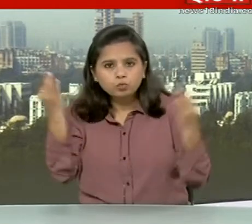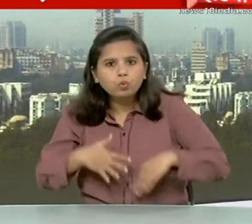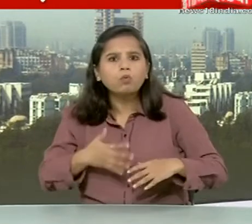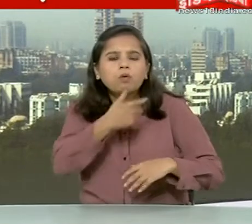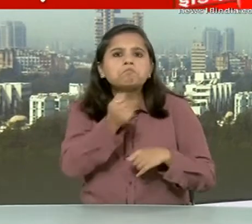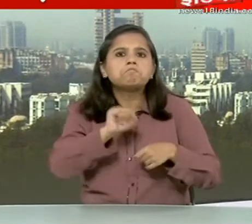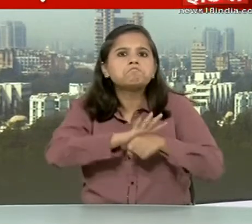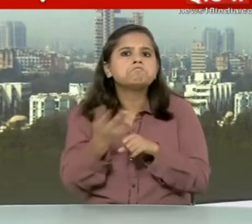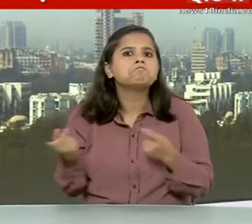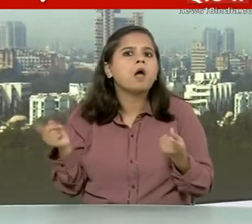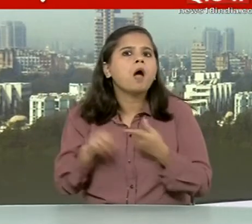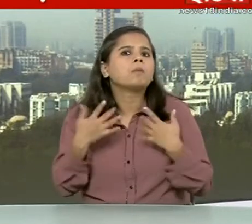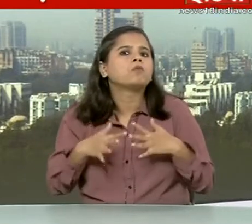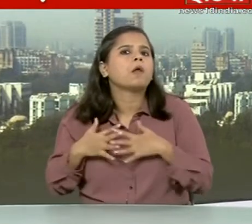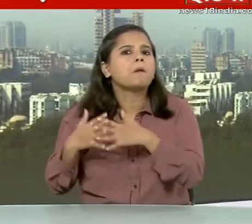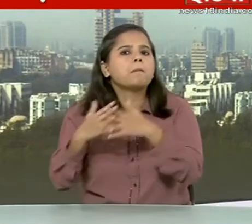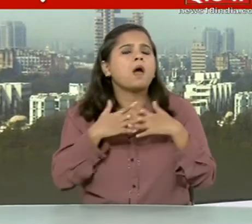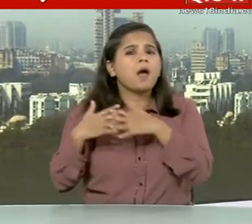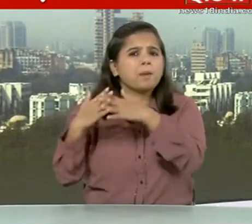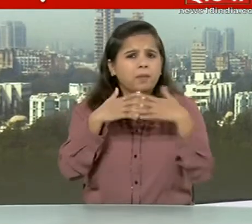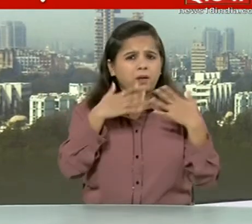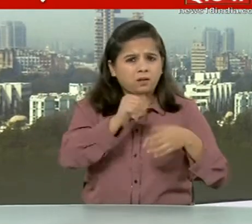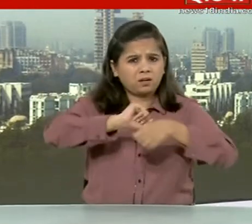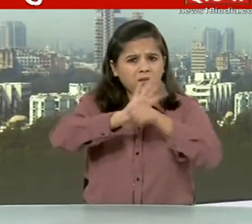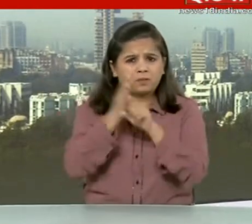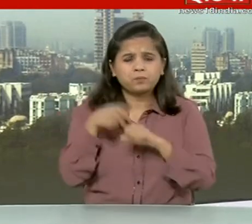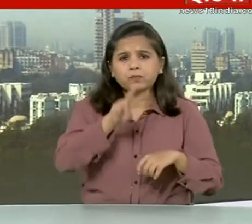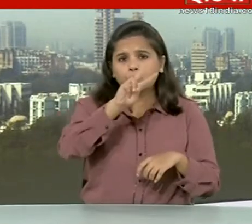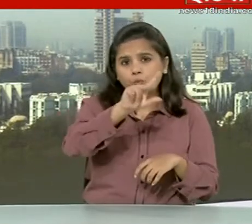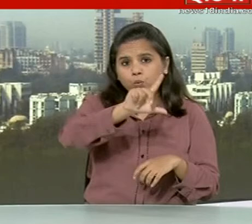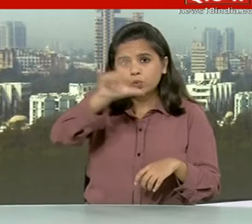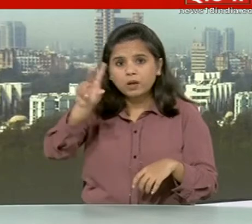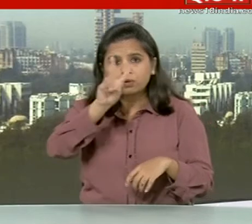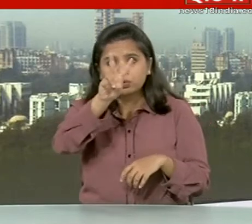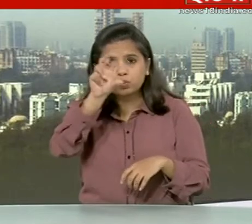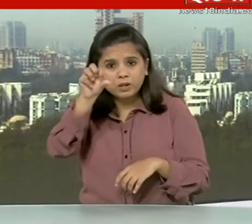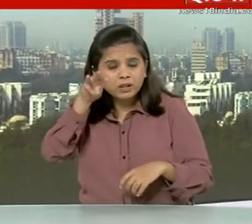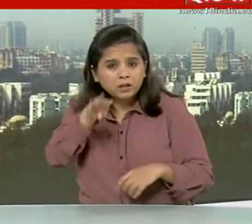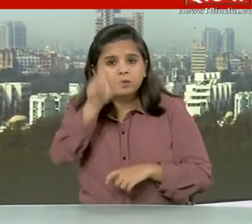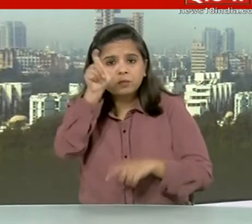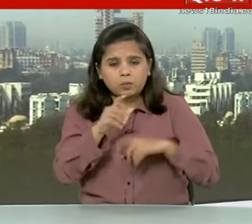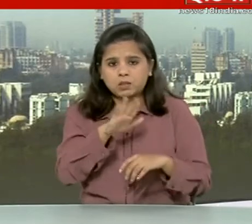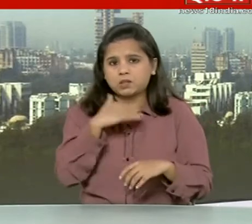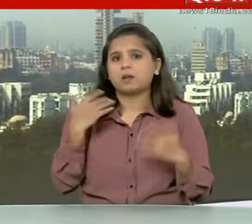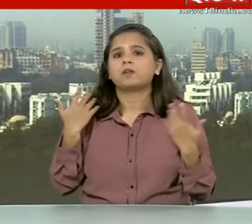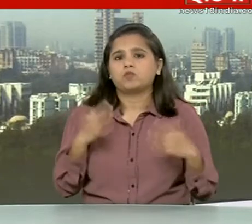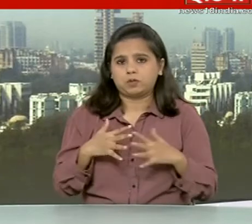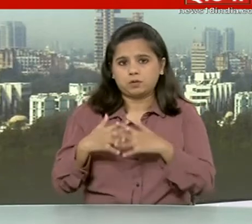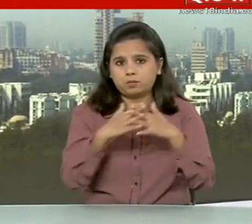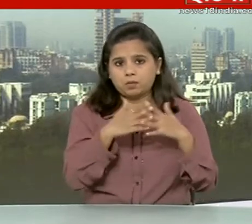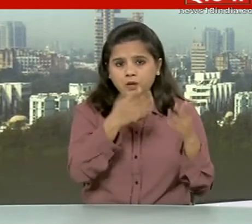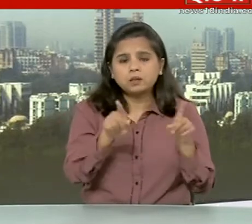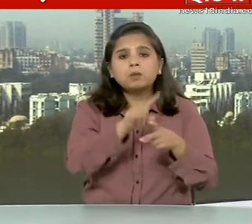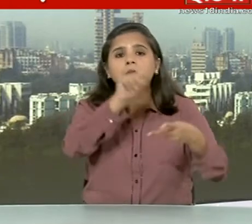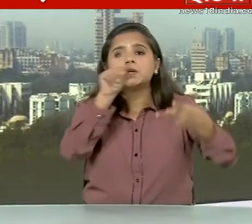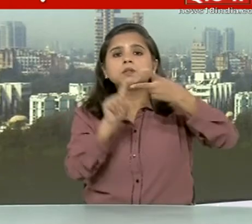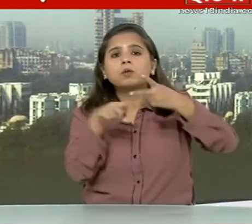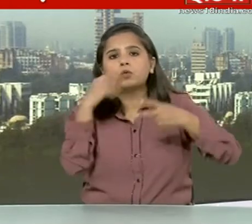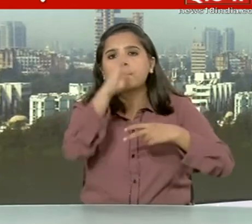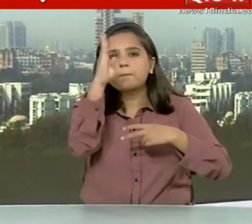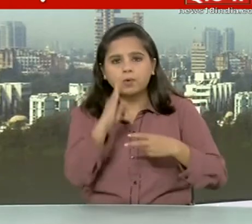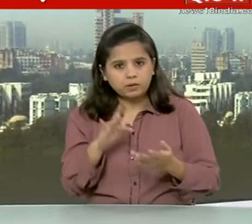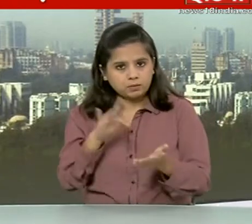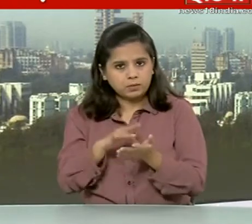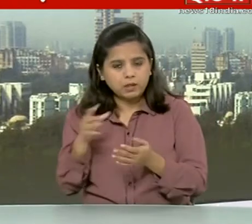मामले दज़ हुए अमेरिका में कोरोना संक्रमन से अब तक 2,39 लोगों की मौत हो चुकी है इसके बाद दूसरे नंबर पर